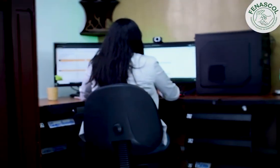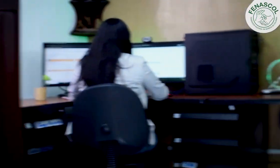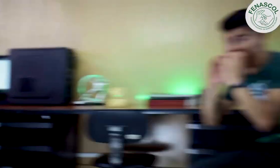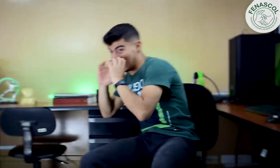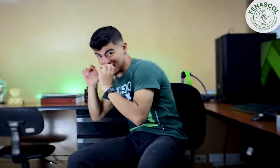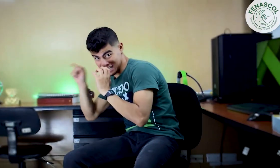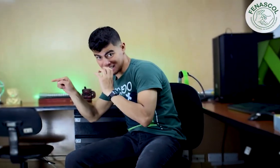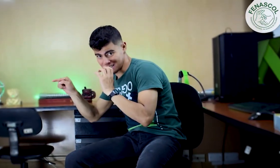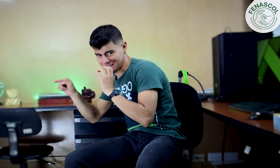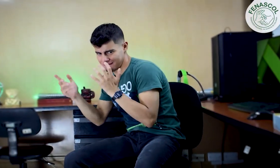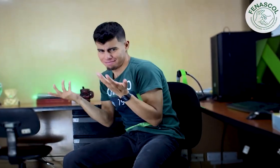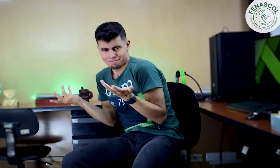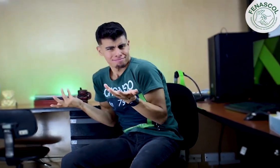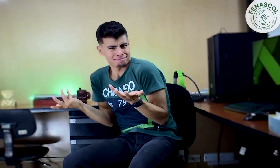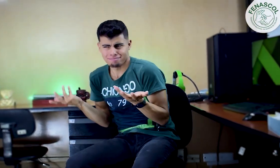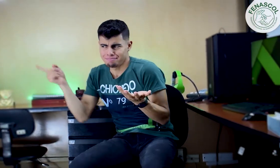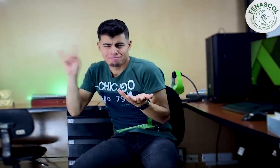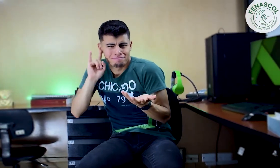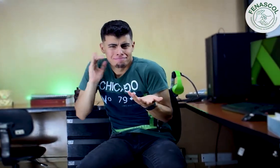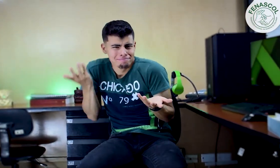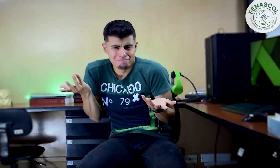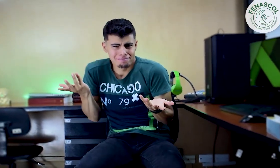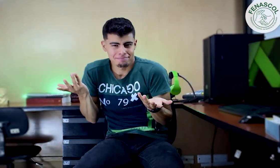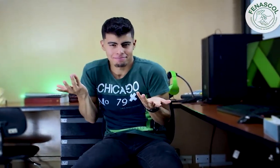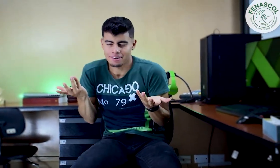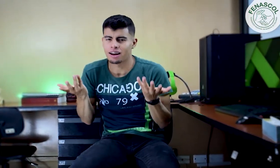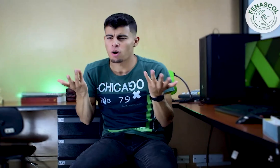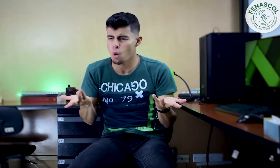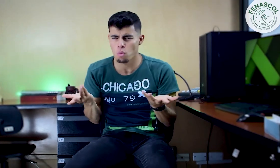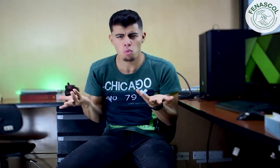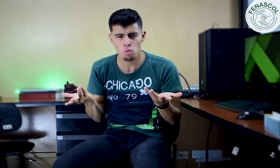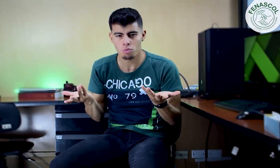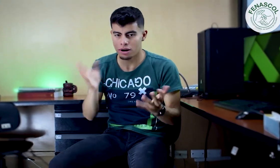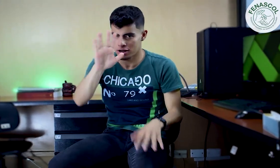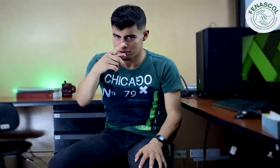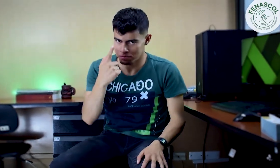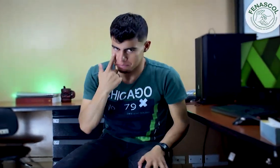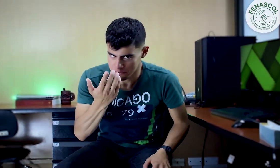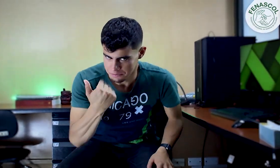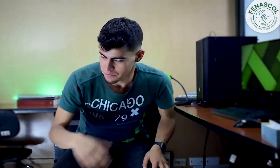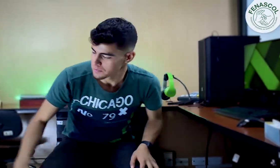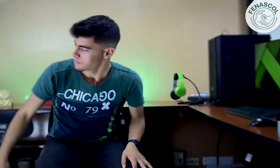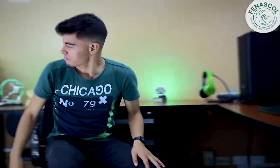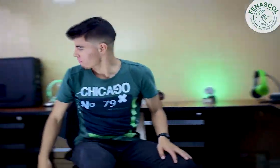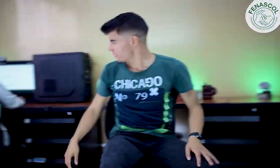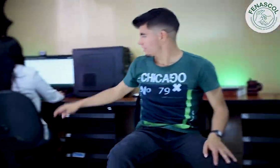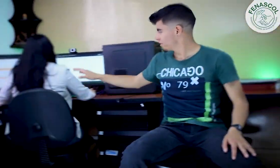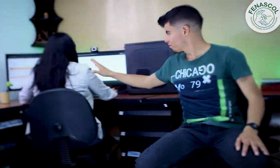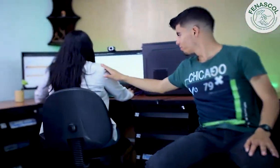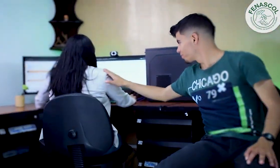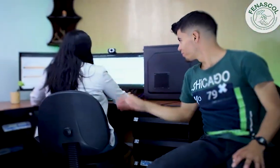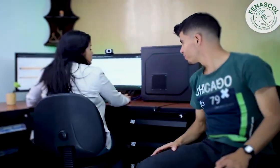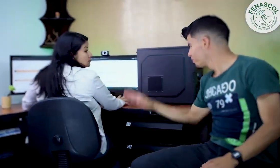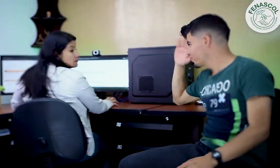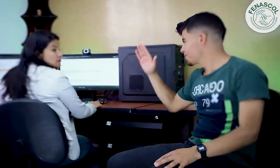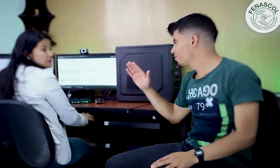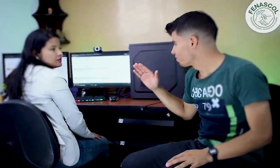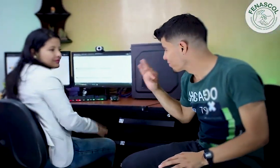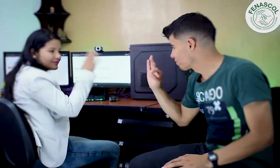Pero tampoco es correcto. Por más que gritemos no va a escucharnos. Síganme y les muestro cómo se hace. ¡Hey! ¡Hola! Hola.